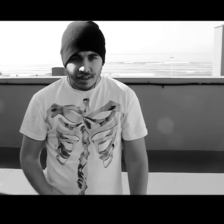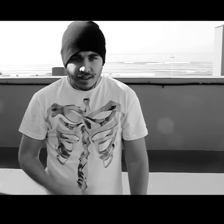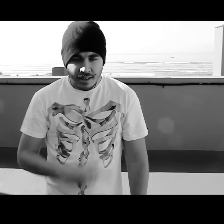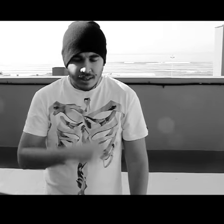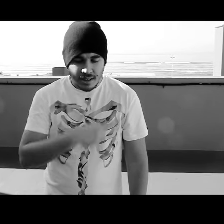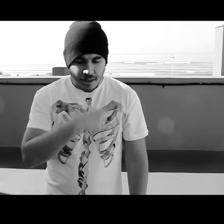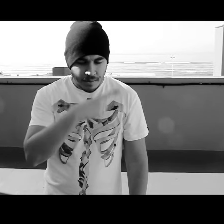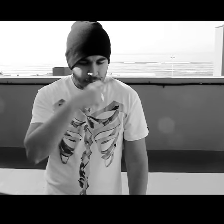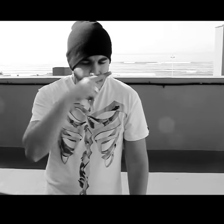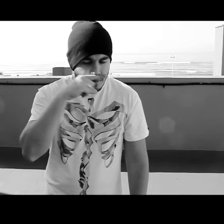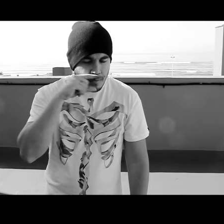Y llora mi boca